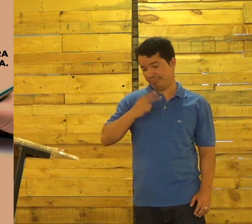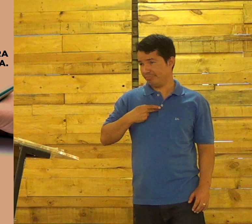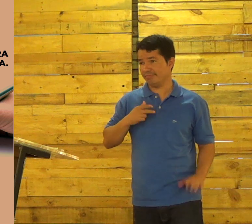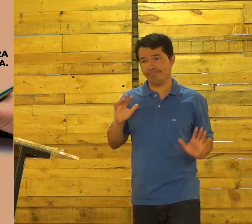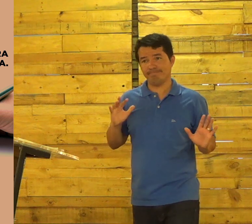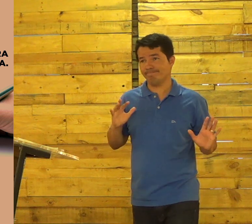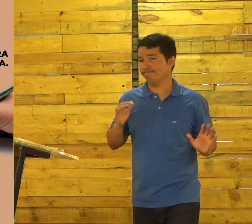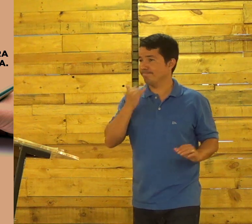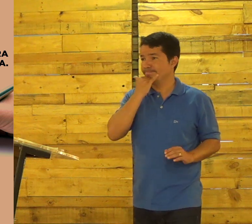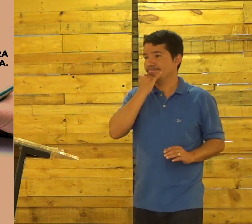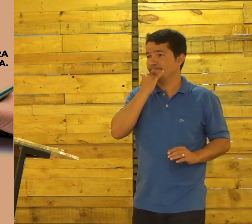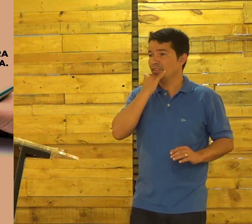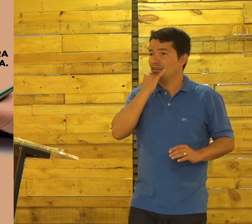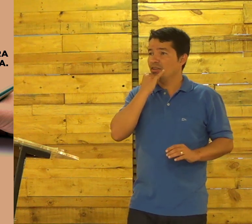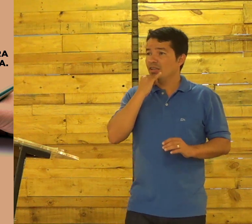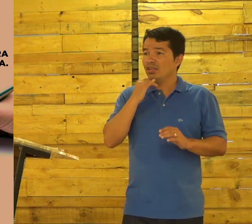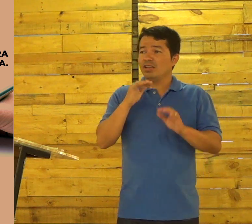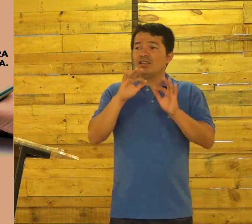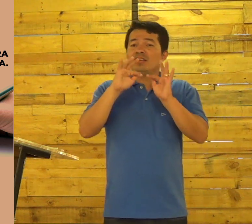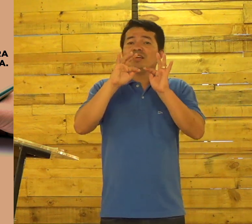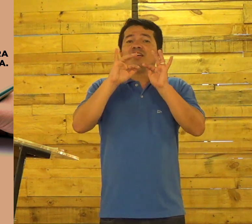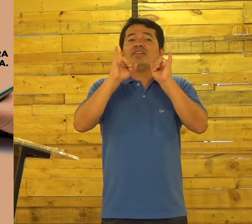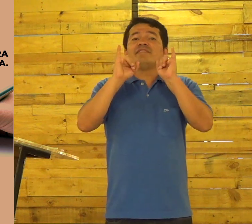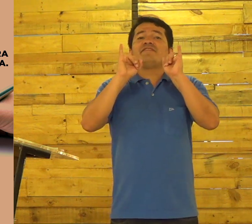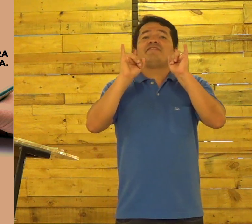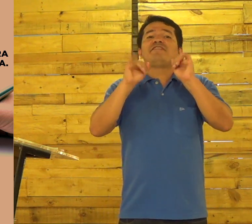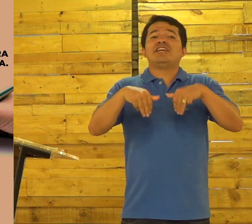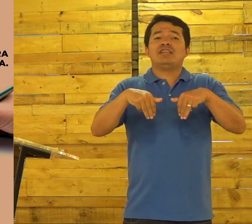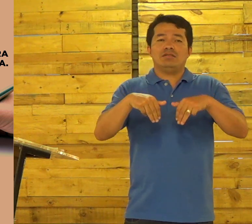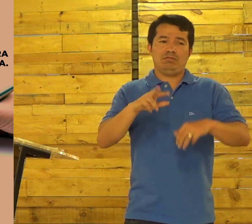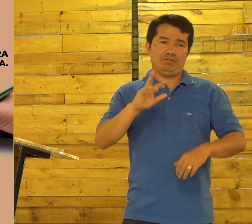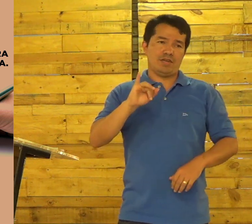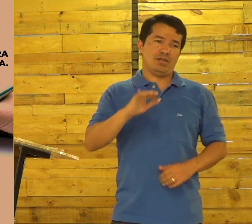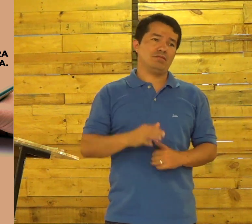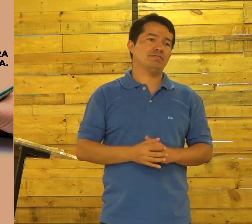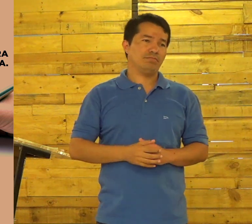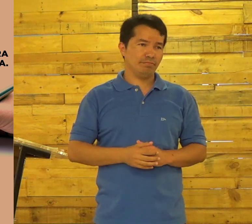É a sua história Mas o fim dela